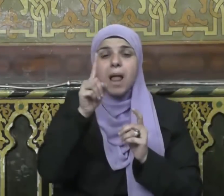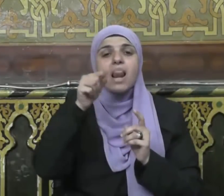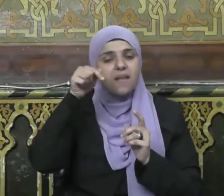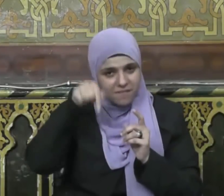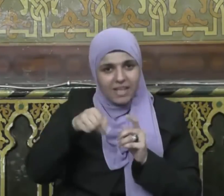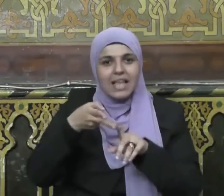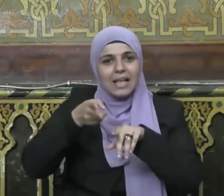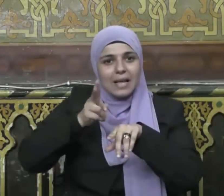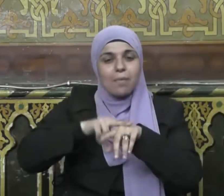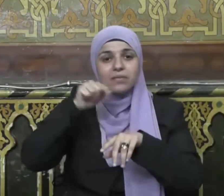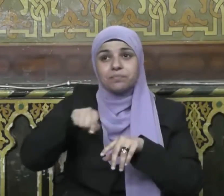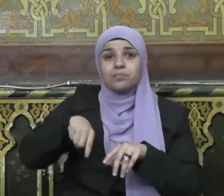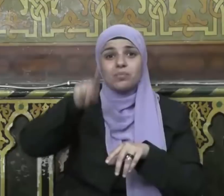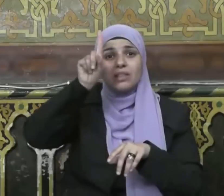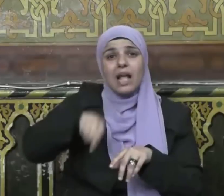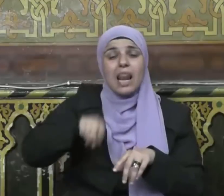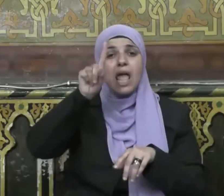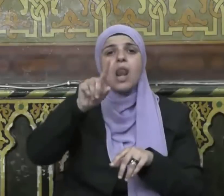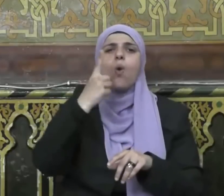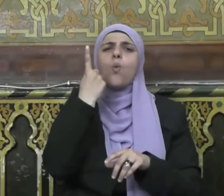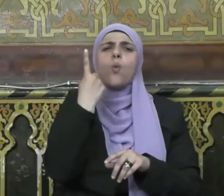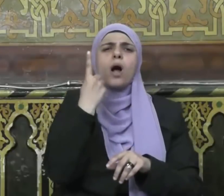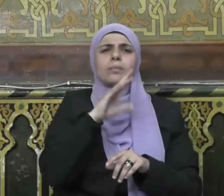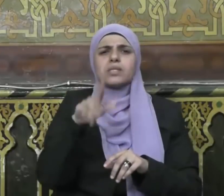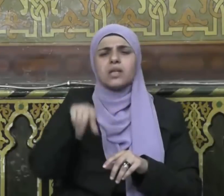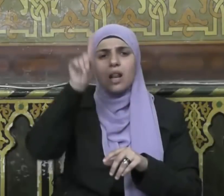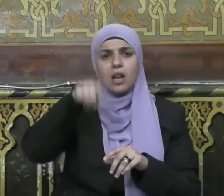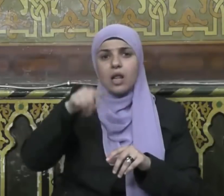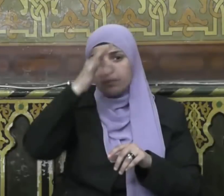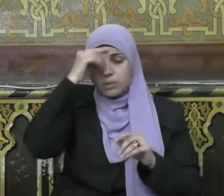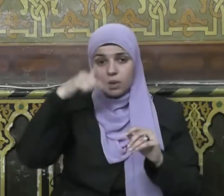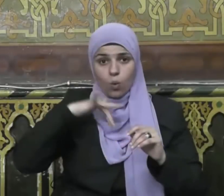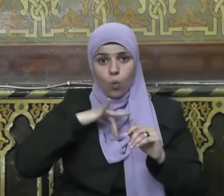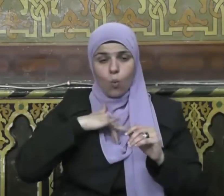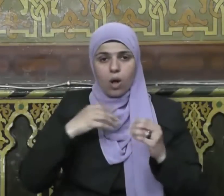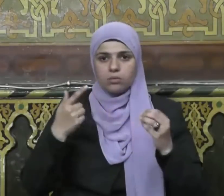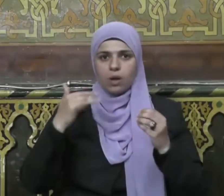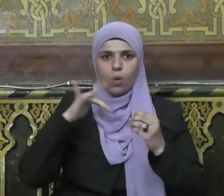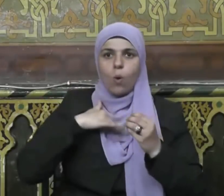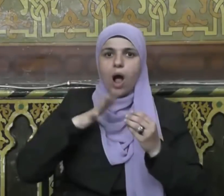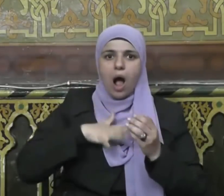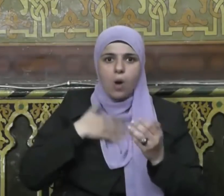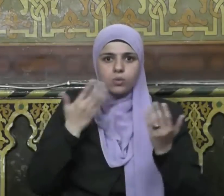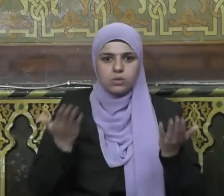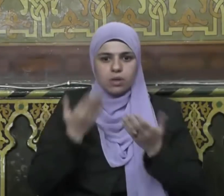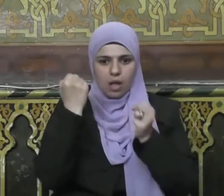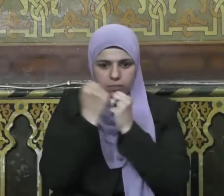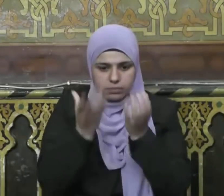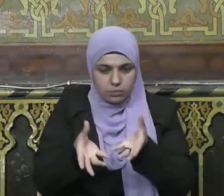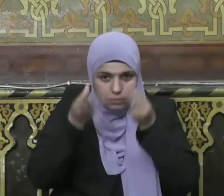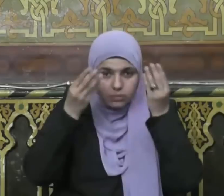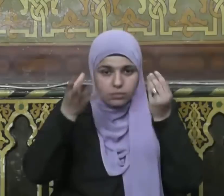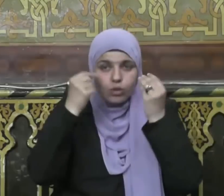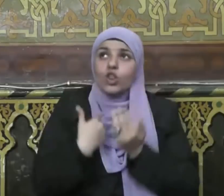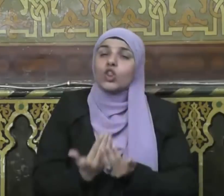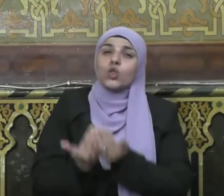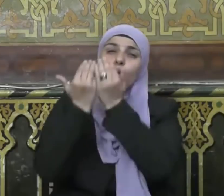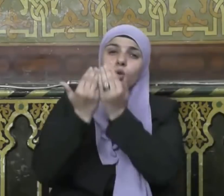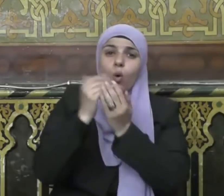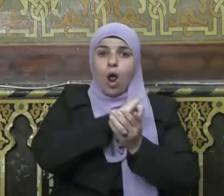أصبح اليوم منكم صائما قال أبو بكر أنا قال من عاد منكم اليوم مريضا قال أبو بكر أنا